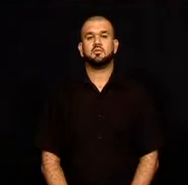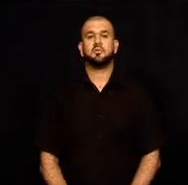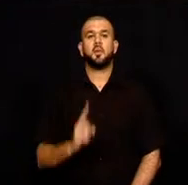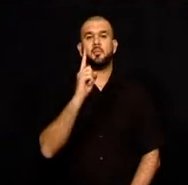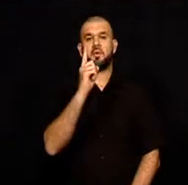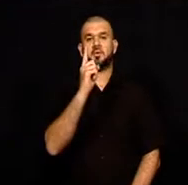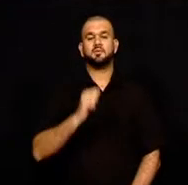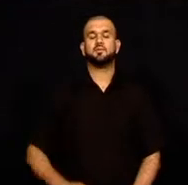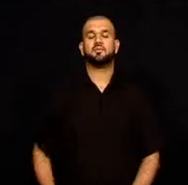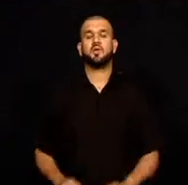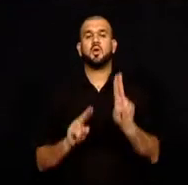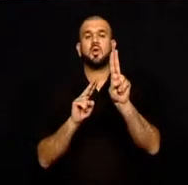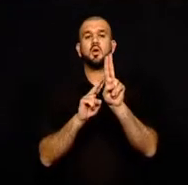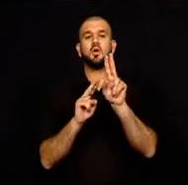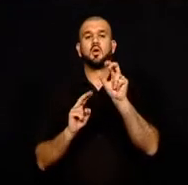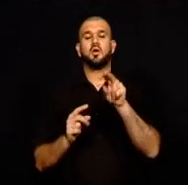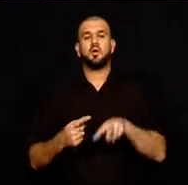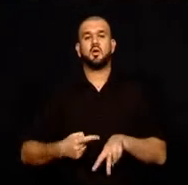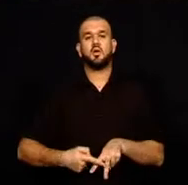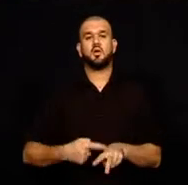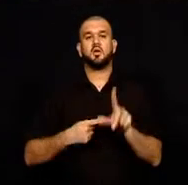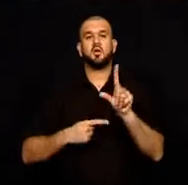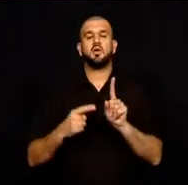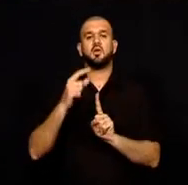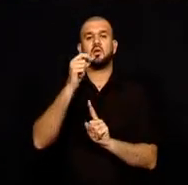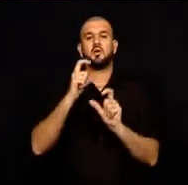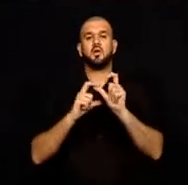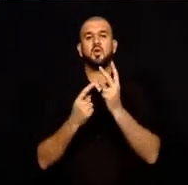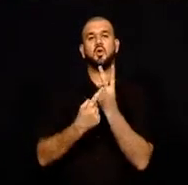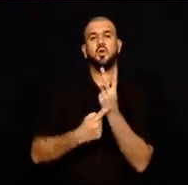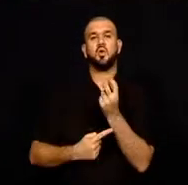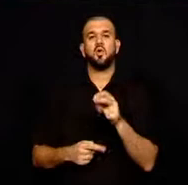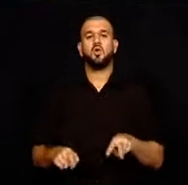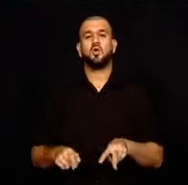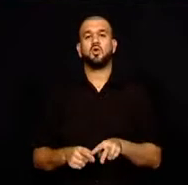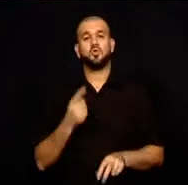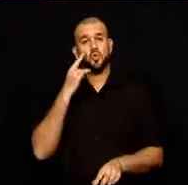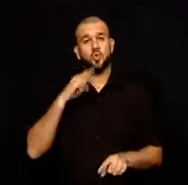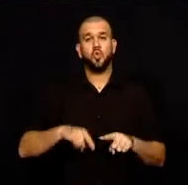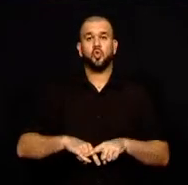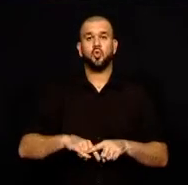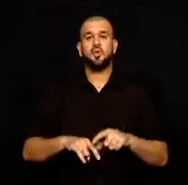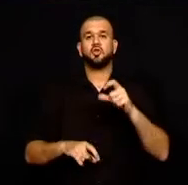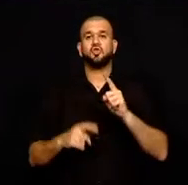Koalisyon Hükümeti'nin CTP kanadında değişiklik yapıldı.